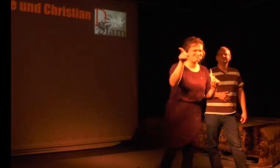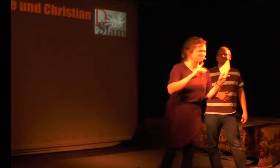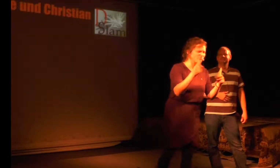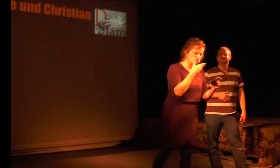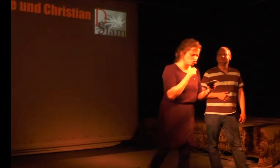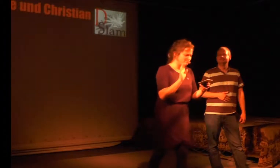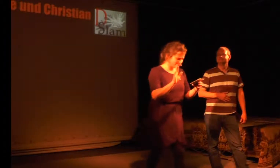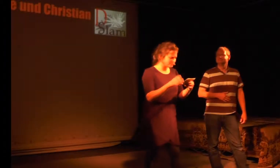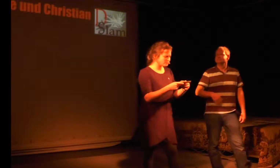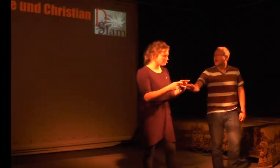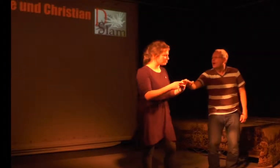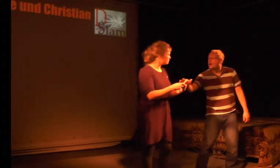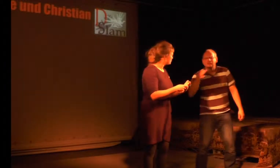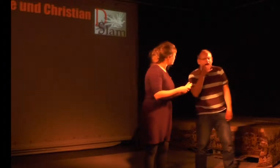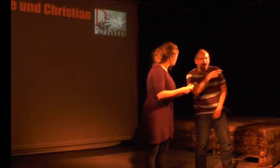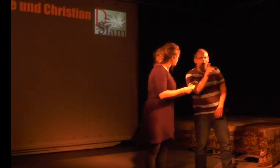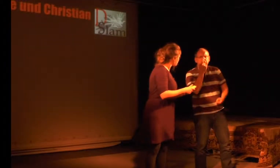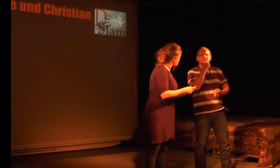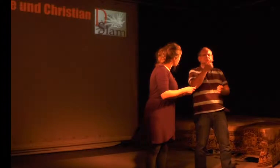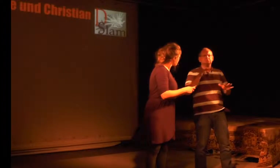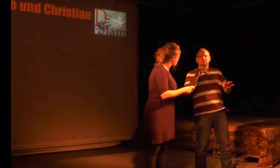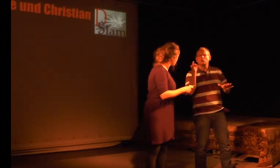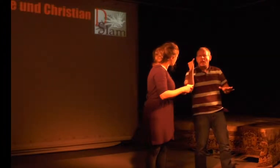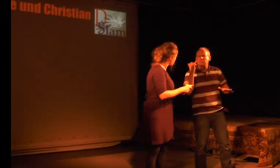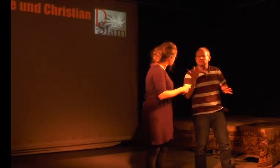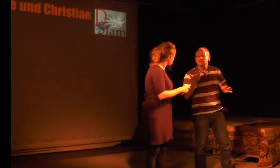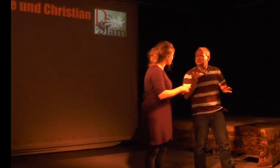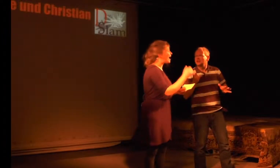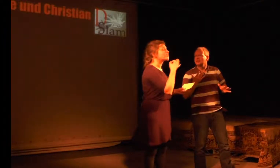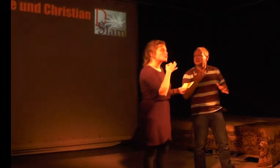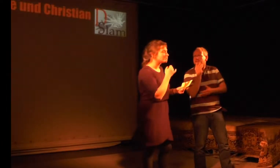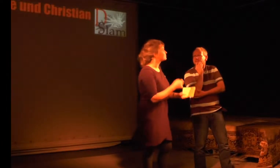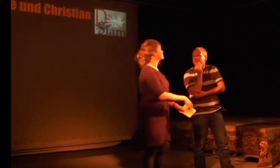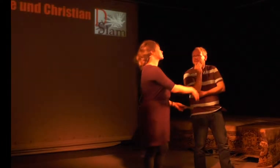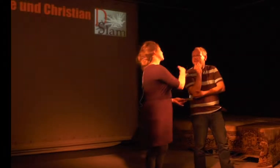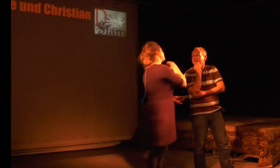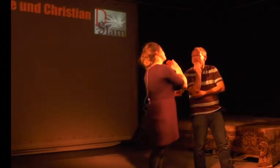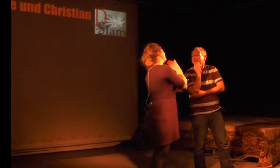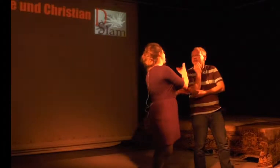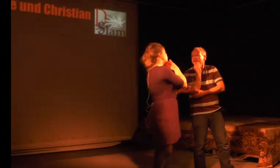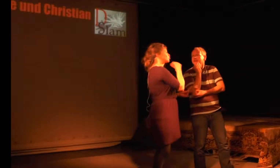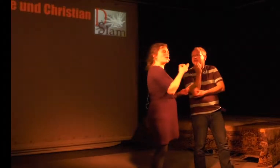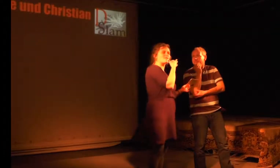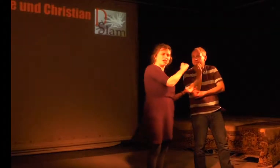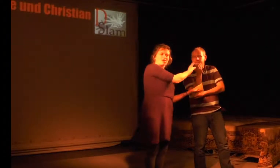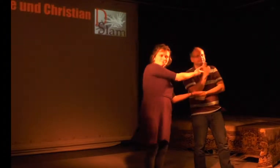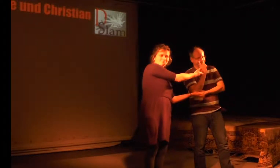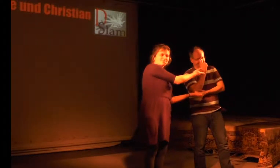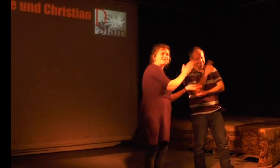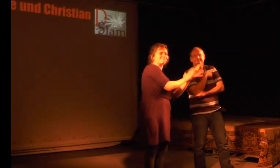ruhig bleibt. Bitte geht in den Pausen zur Toilette, sodass keiner stört. Ich habe eine Frage, wie sieht das aus mit den Toiletten hier? Ach genau, ja